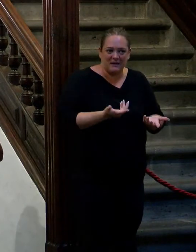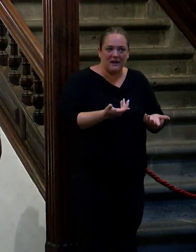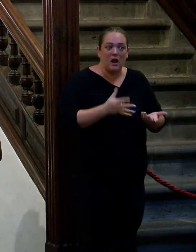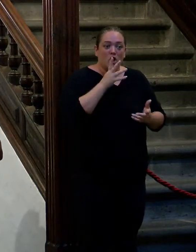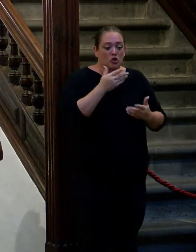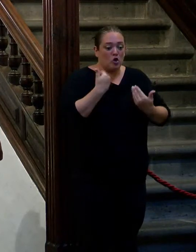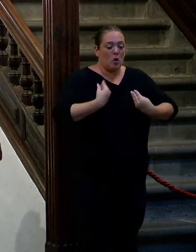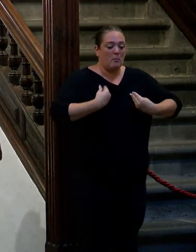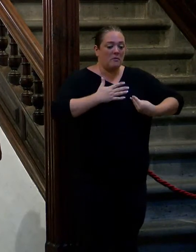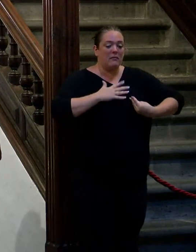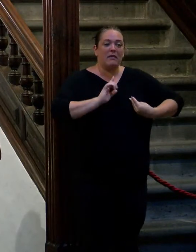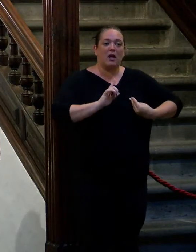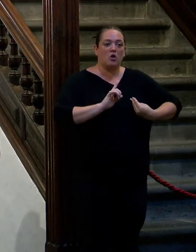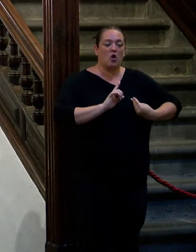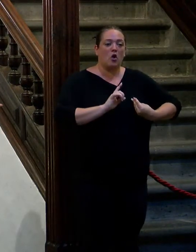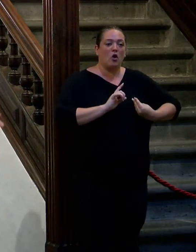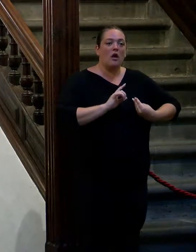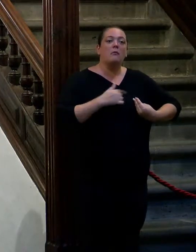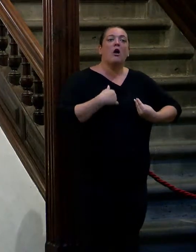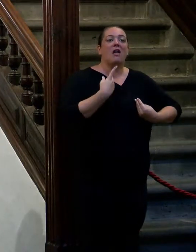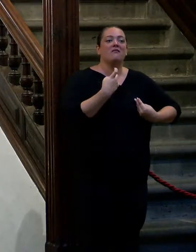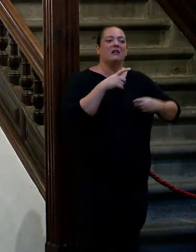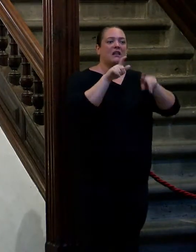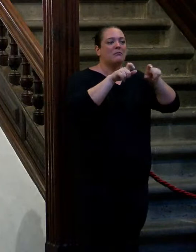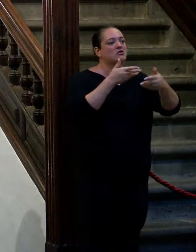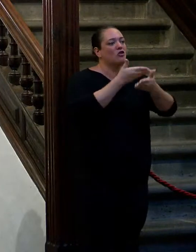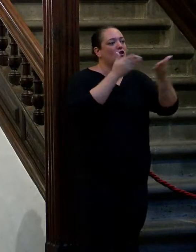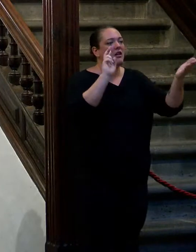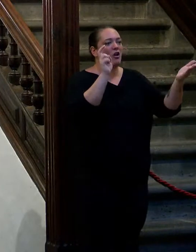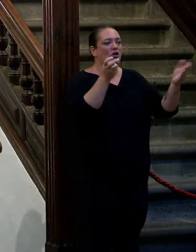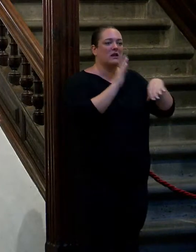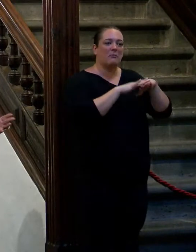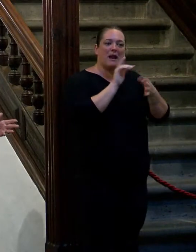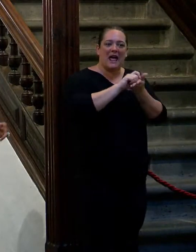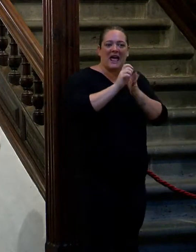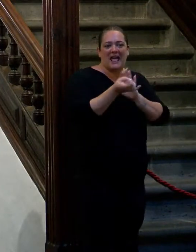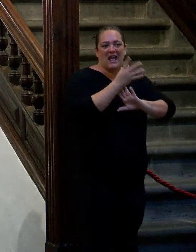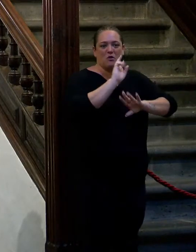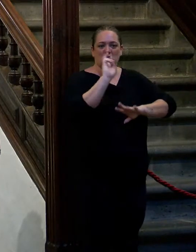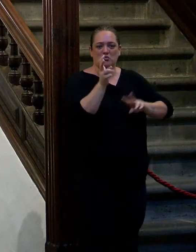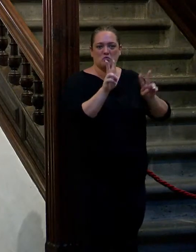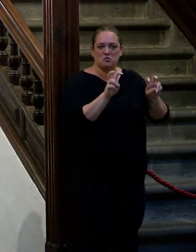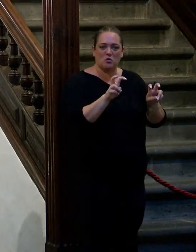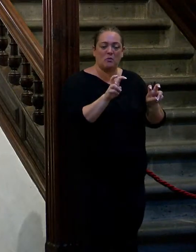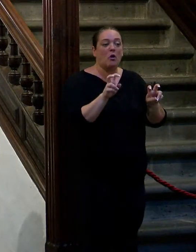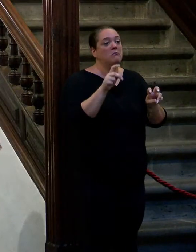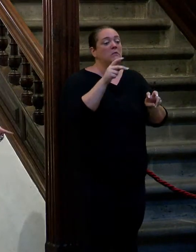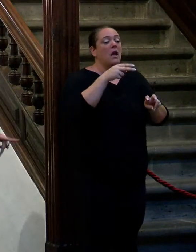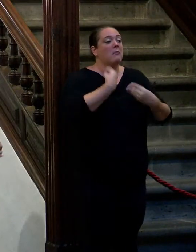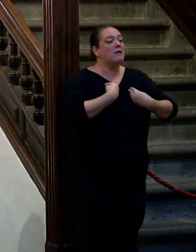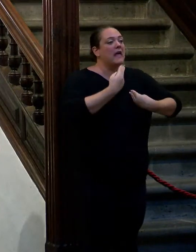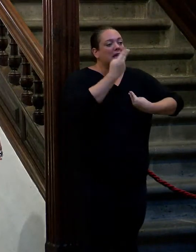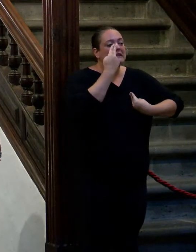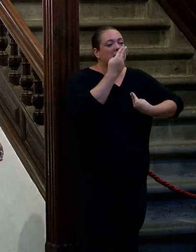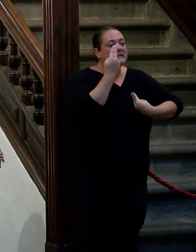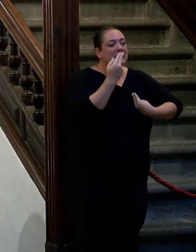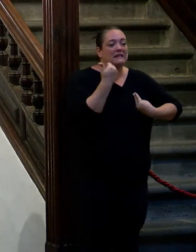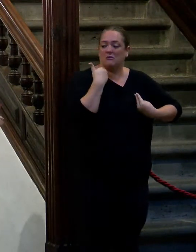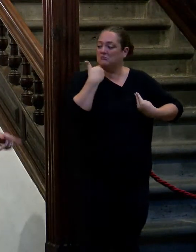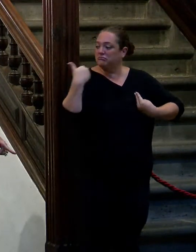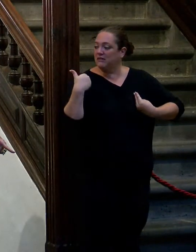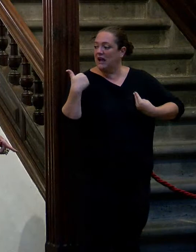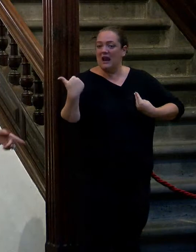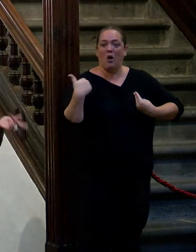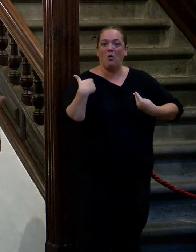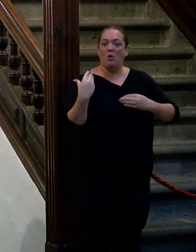tu vida tú puedes sacar mucho de tu vida pero tienes que mirar a los demás a la hora de escribir porque a veces la vida interesante es la que tienes al lado la